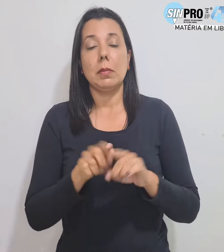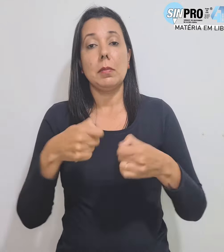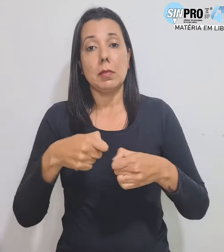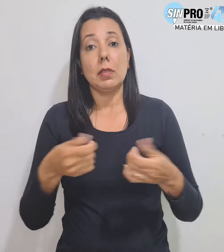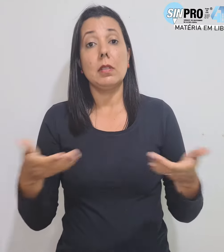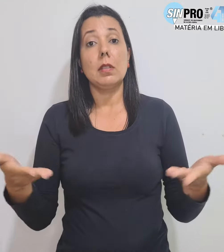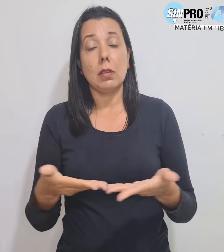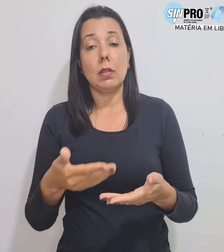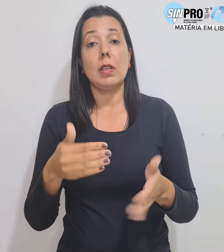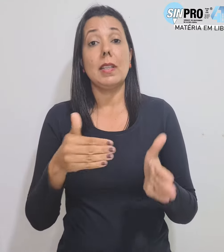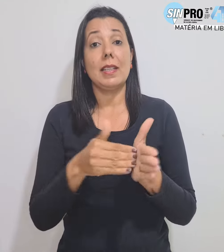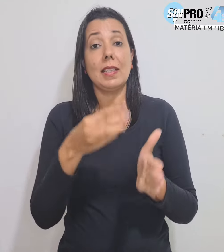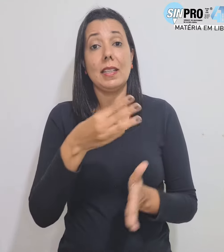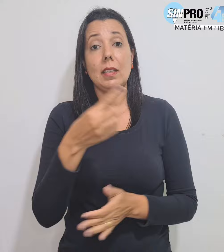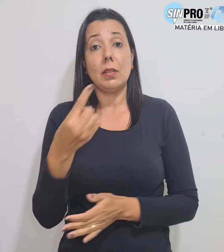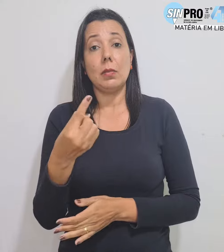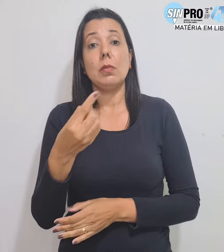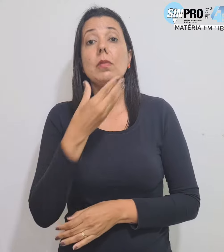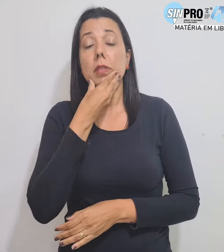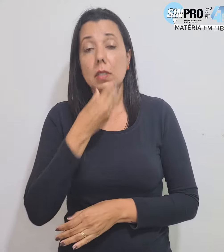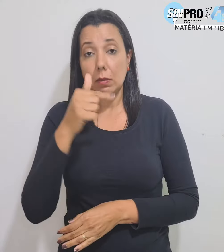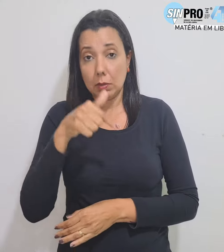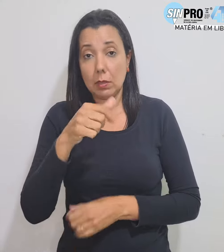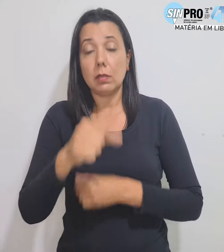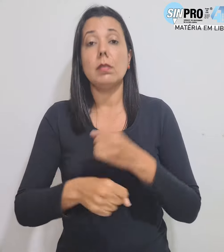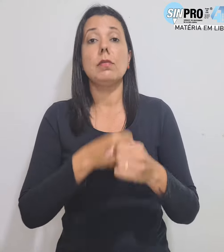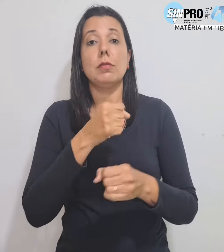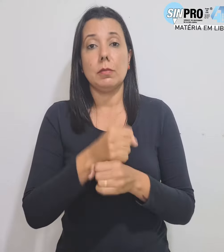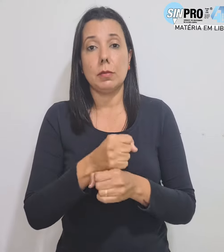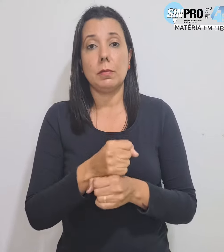e devem ser retirados até 31 de dezembro deste ano.